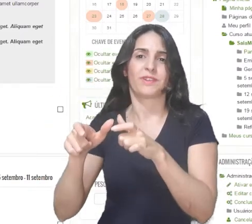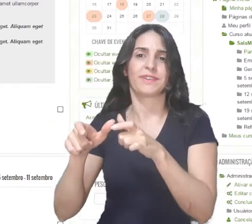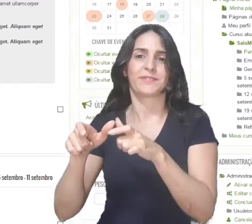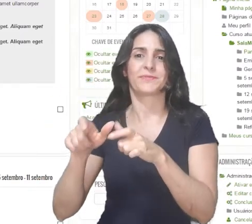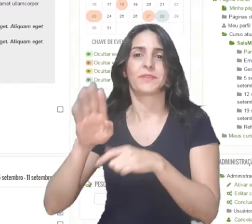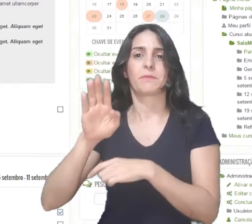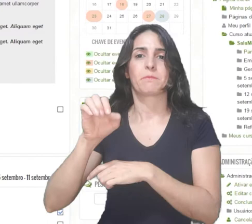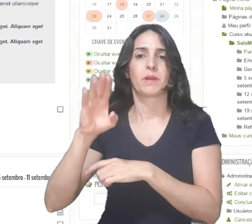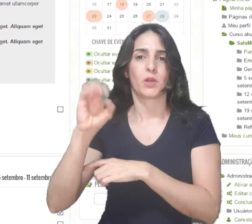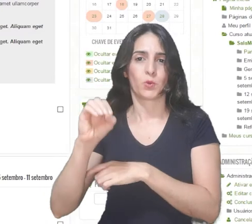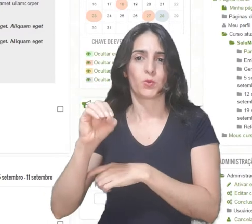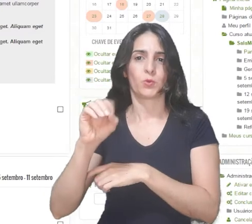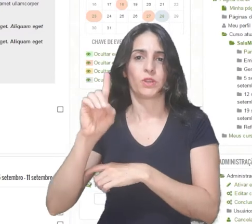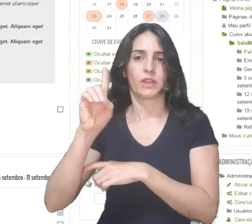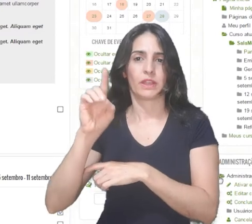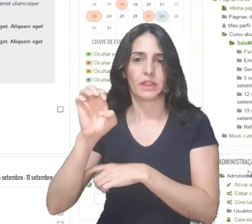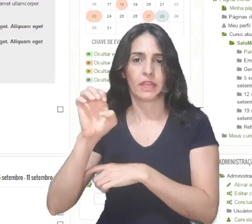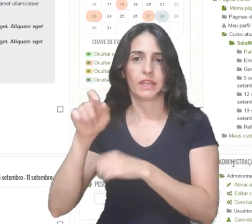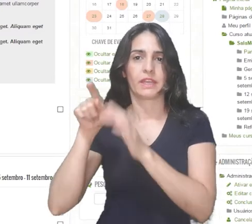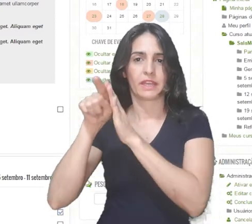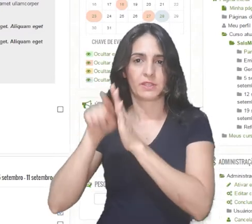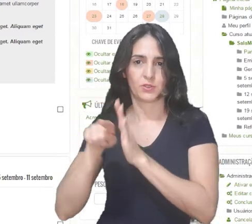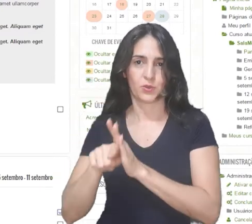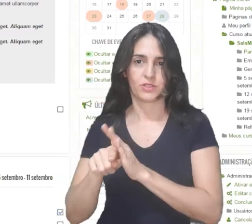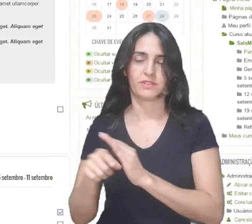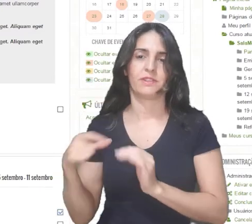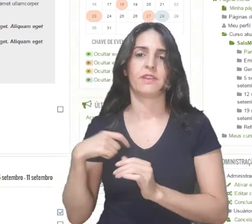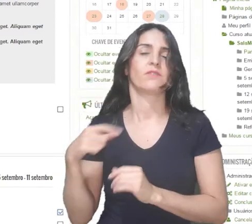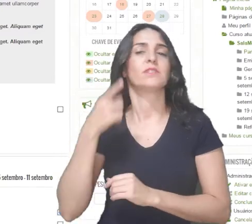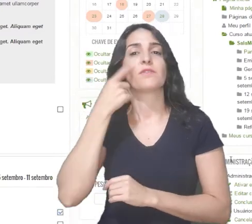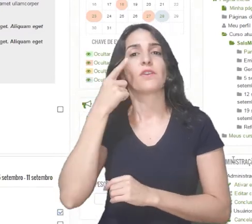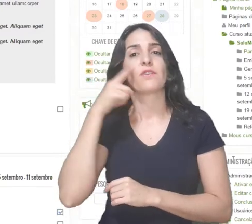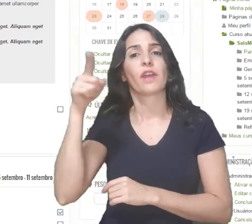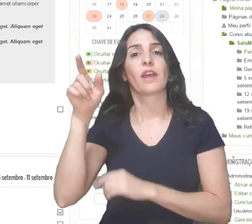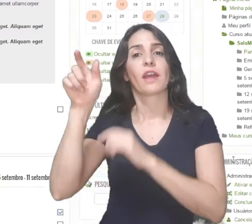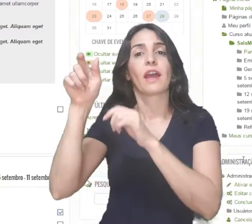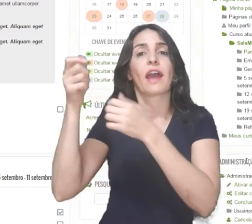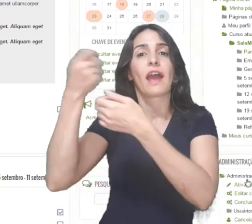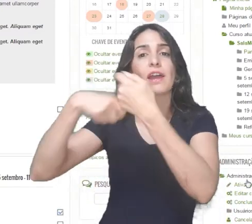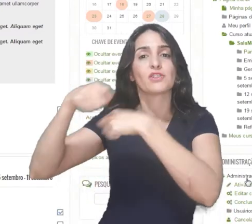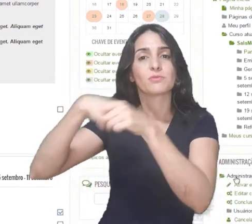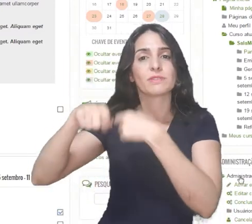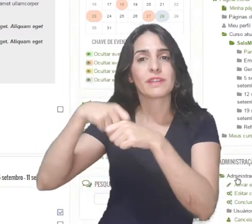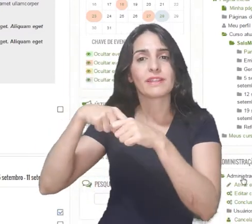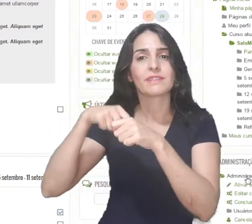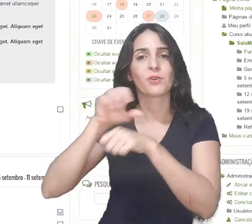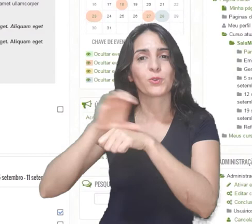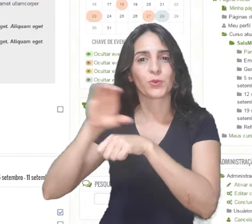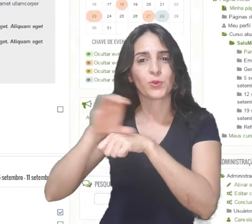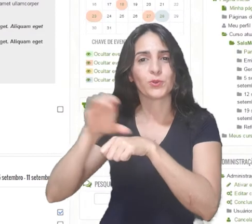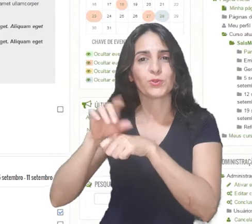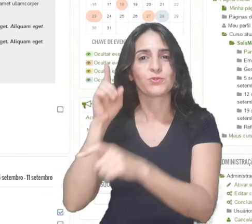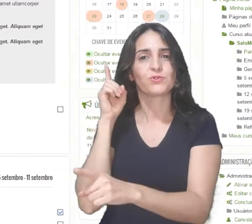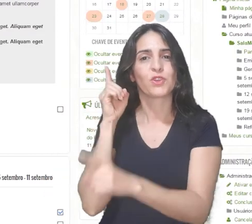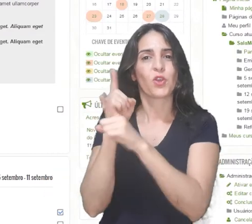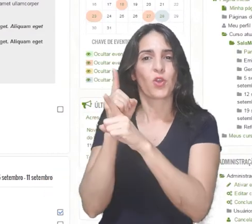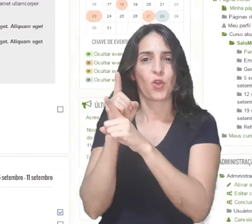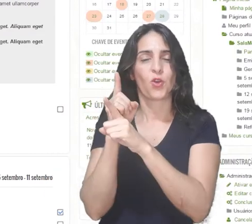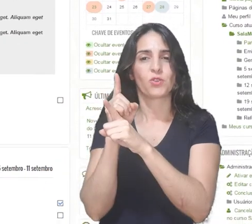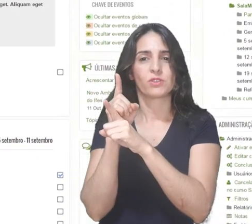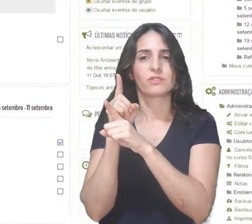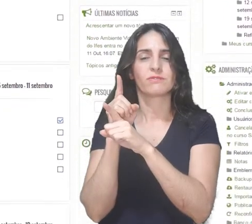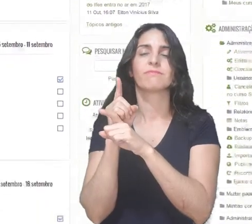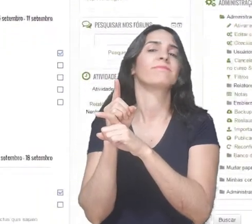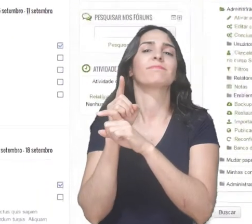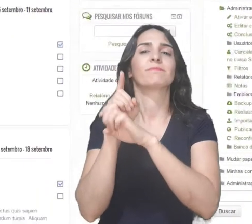questões. Para você encontrar o banco de questões, ele fica aqui na direita, no bloco administração, em administração do curso,